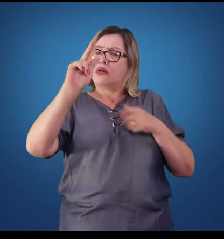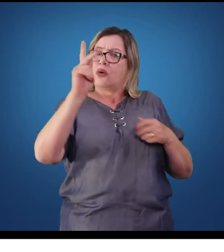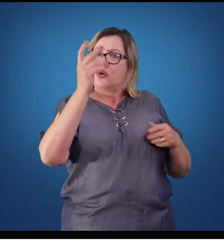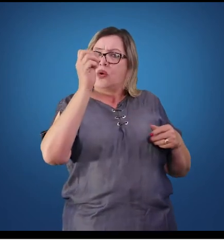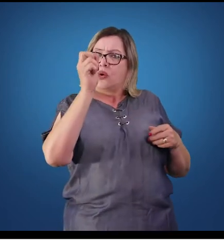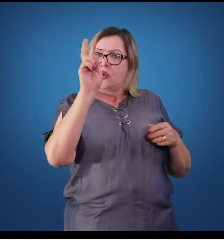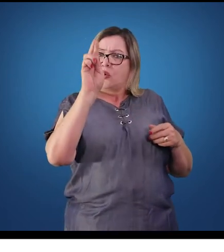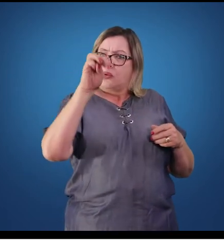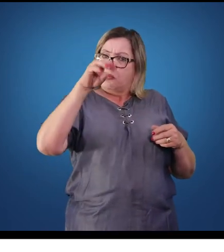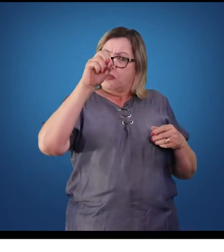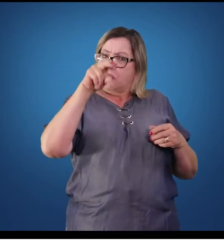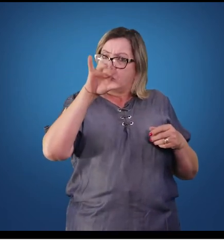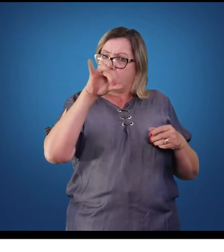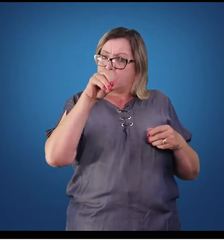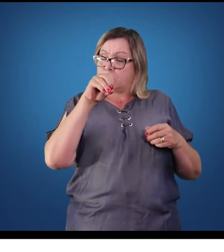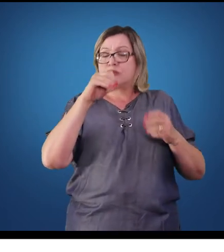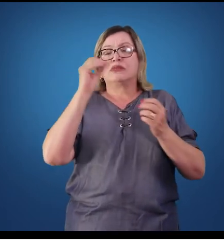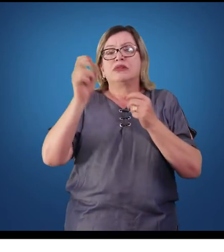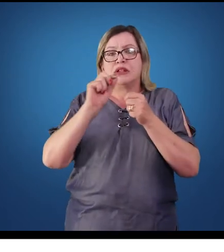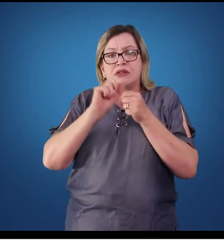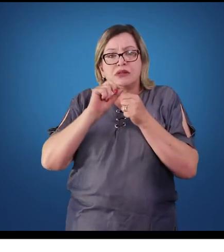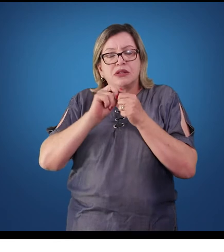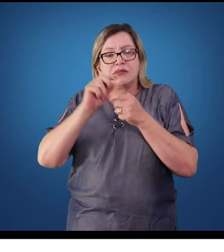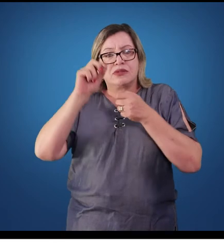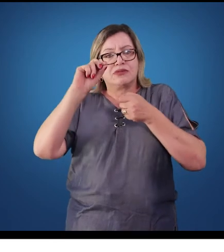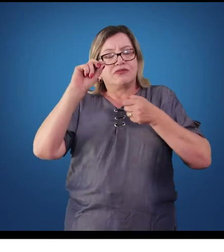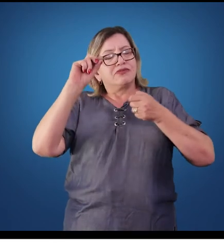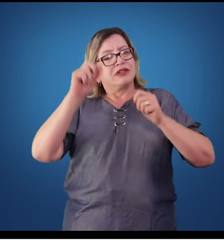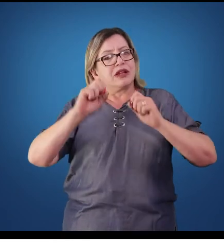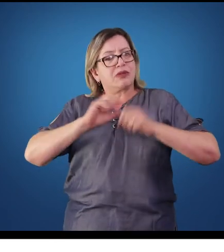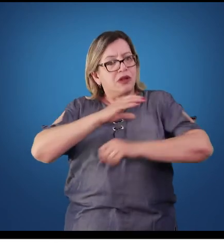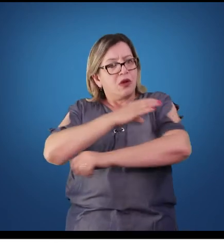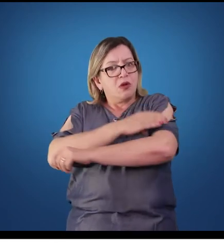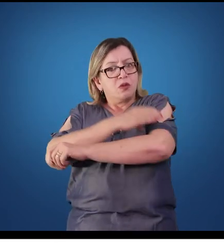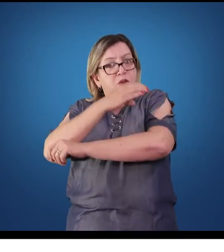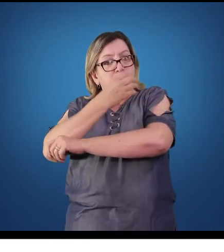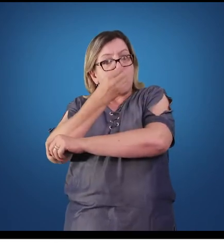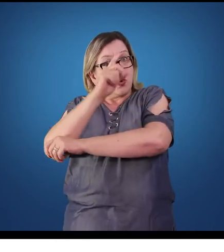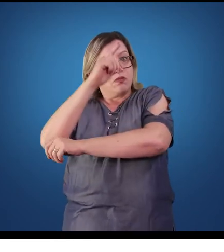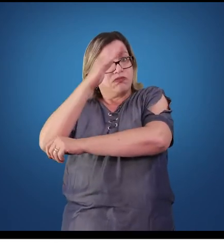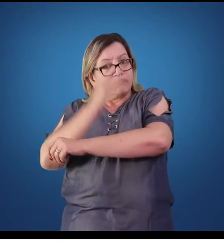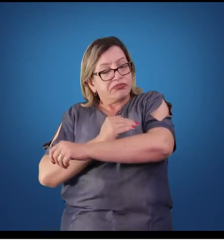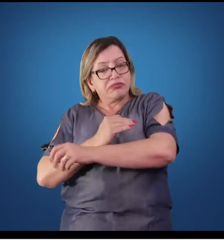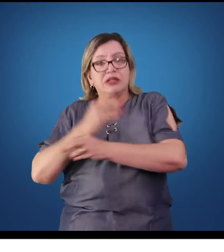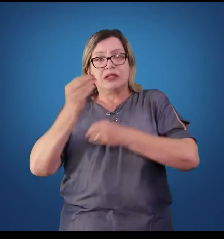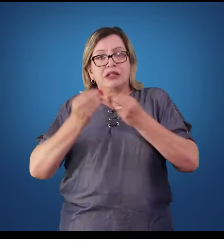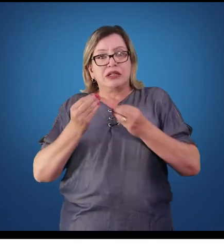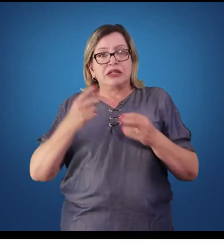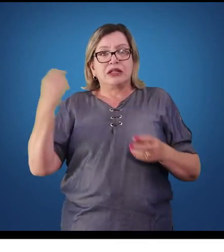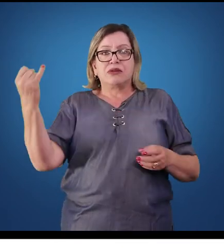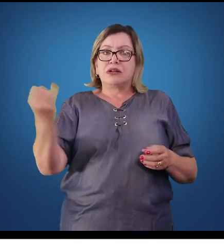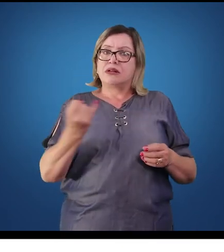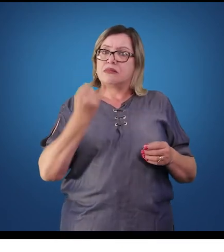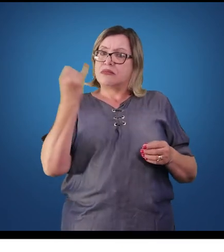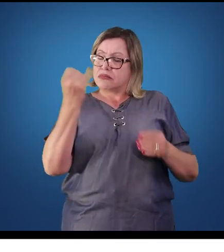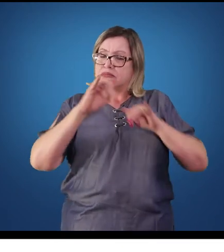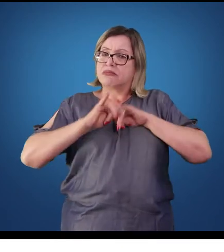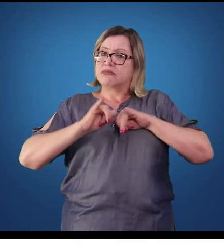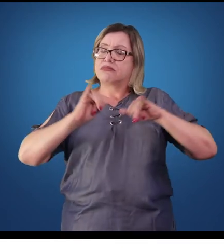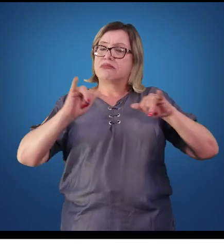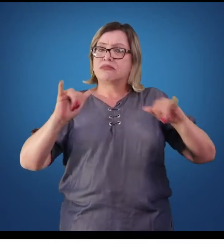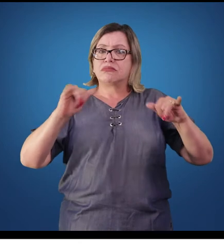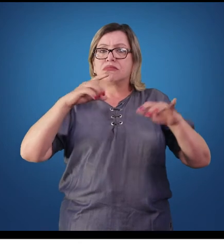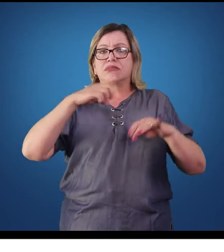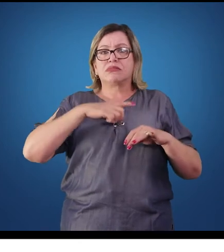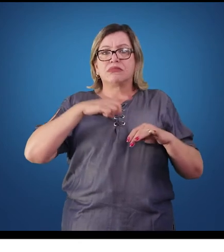podemos, então, ou diminuir ou aumentar a pressão arterial. Fica importante aqui mencionar que